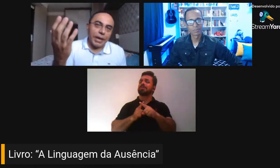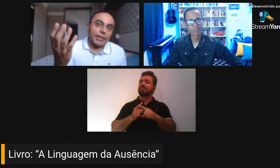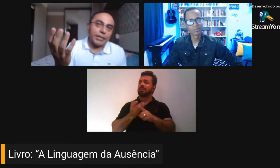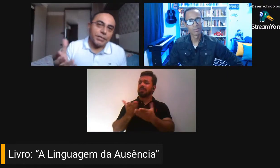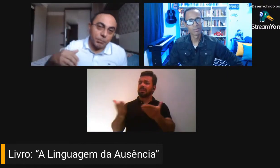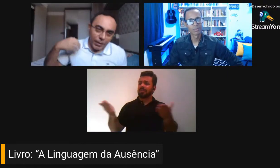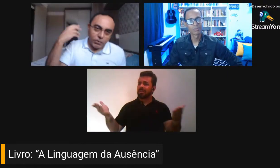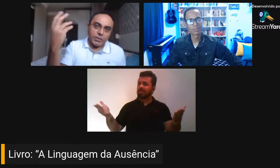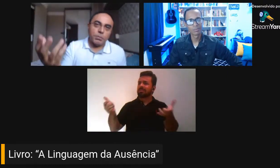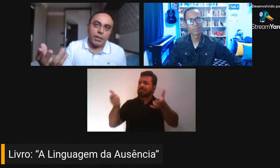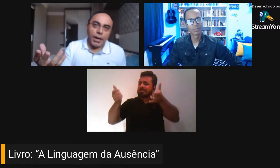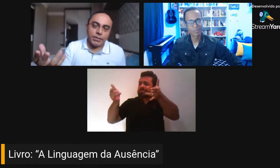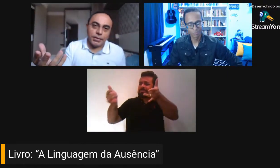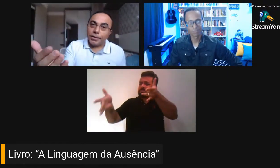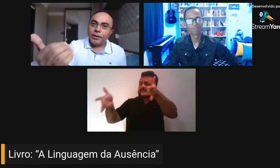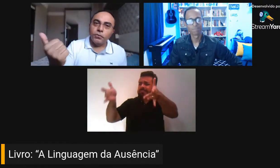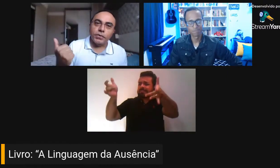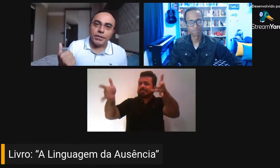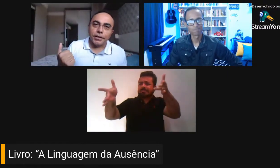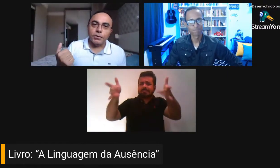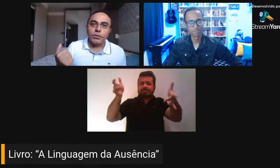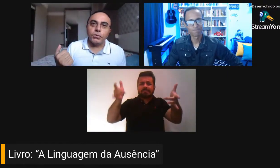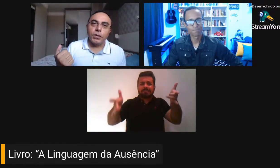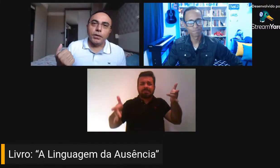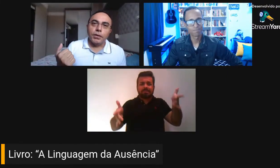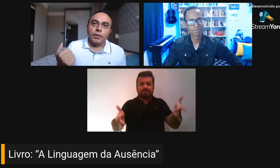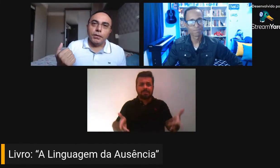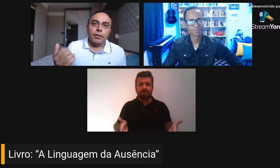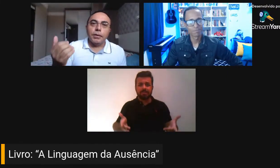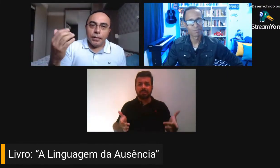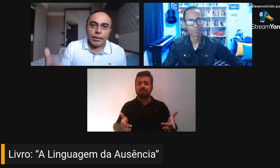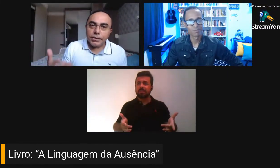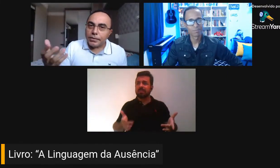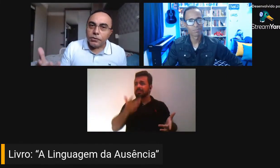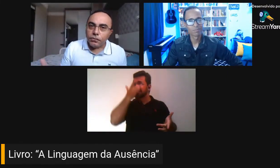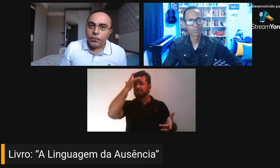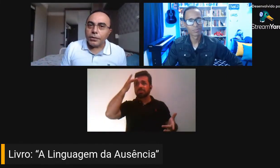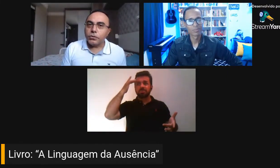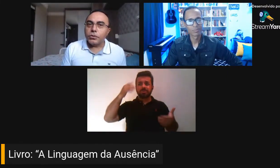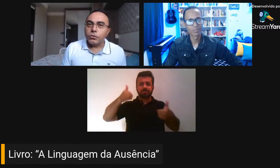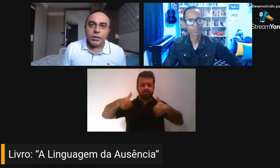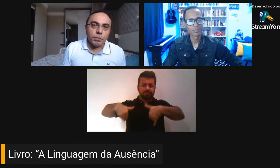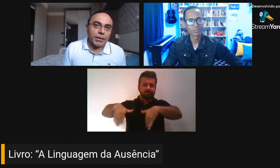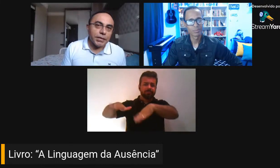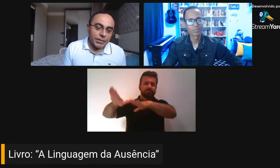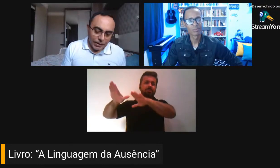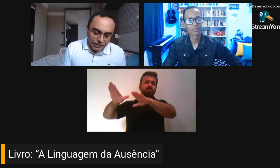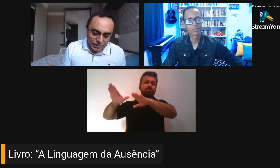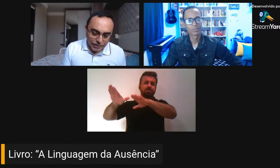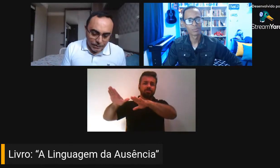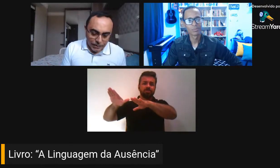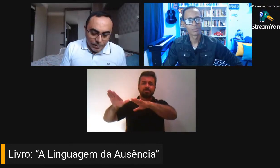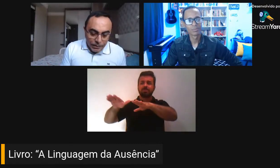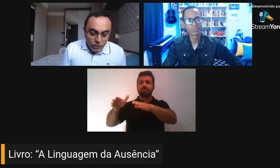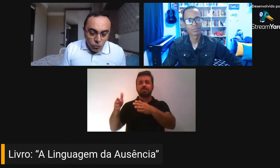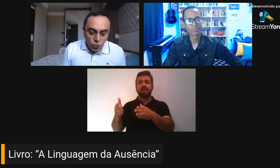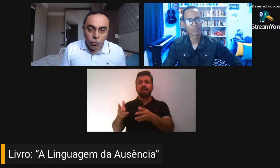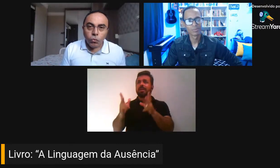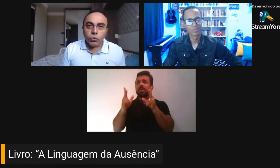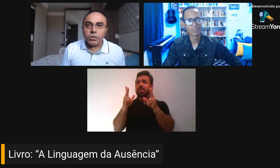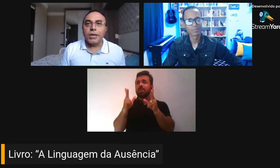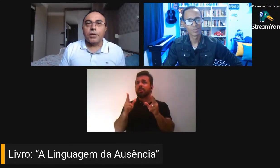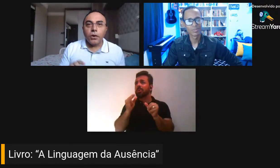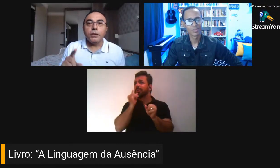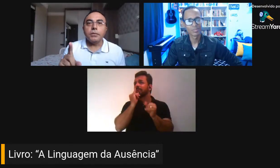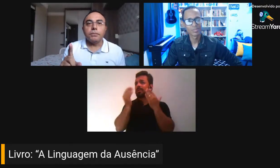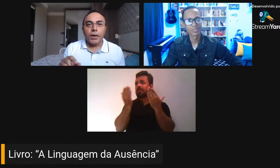possibilitar que essas pérolas brilhassem não fizeram isso e elas de fato estão despedaçadas, e o